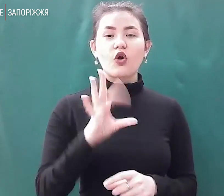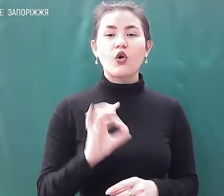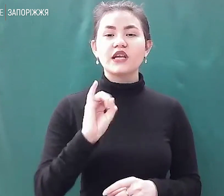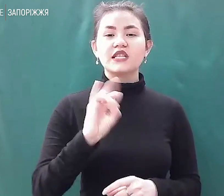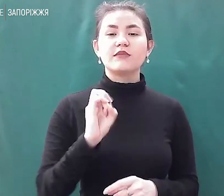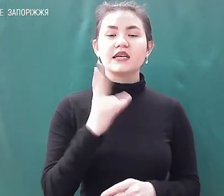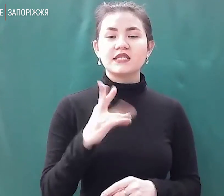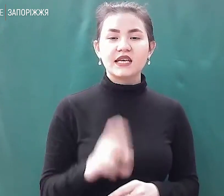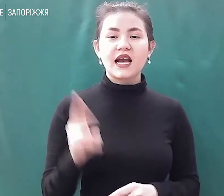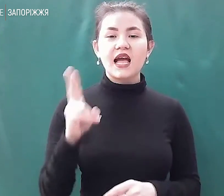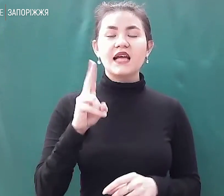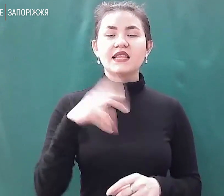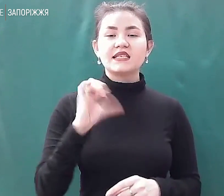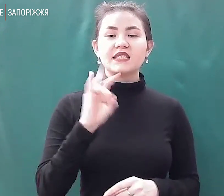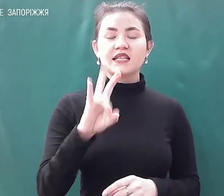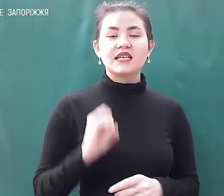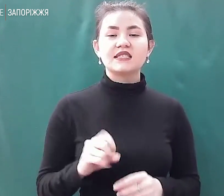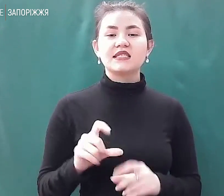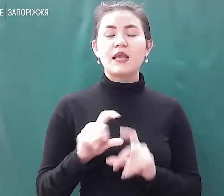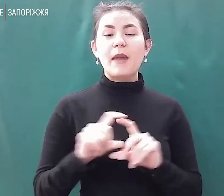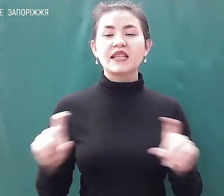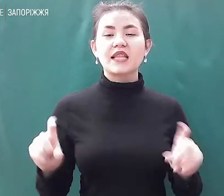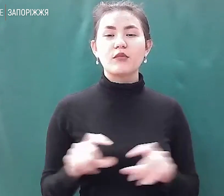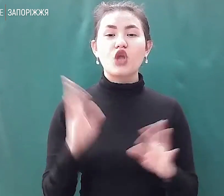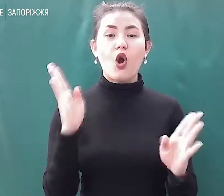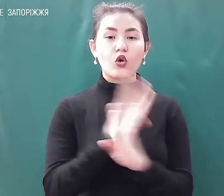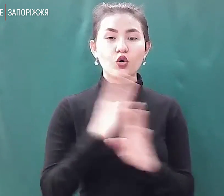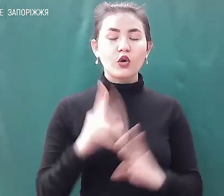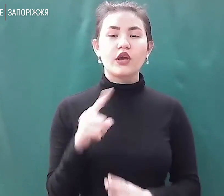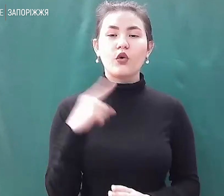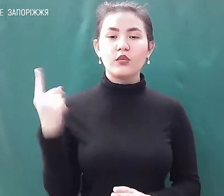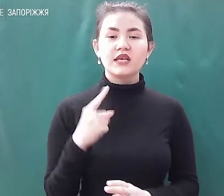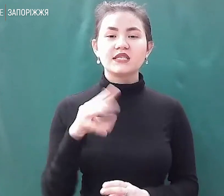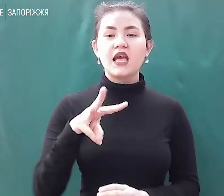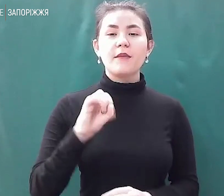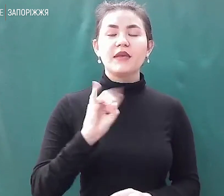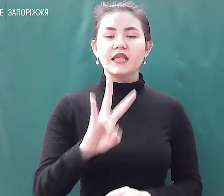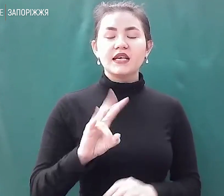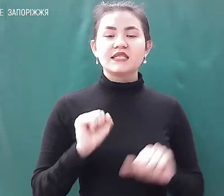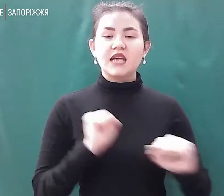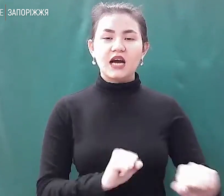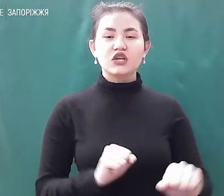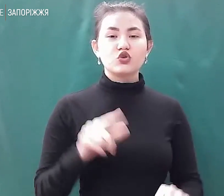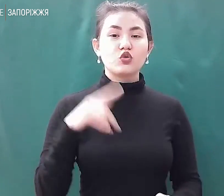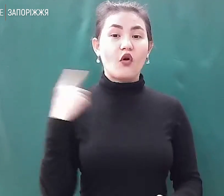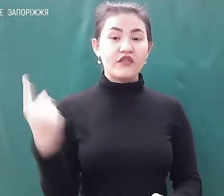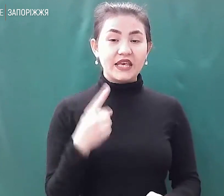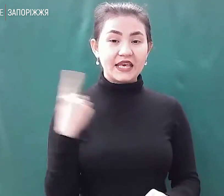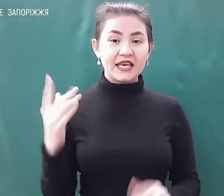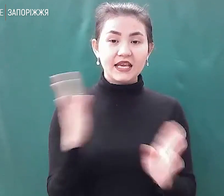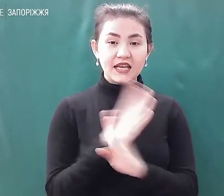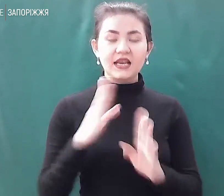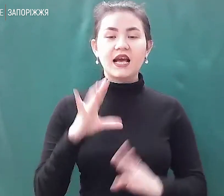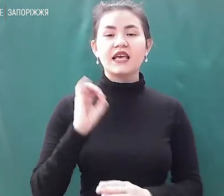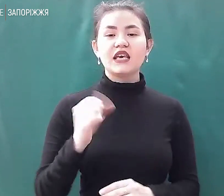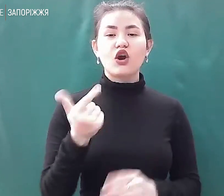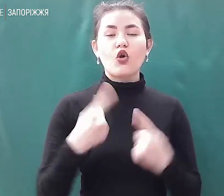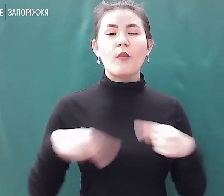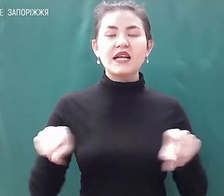Департаментів екології областей, Мінзахисту довкілля та громадських організацій. Екологи спілкувалися